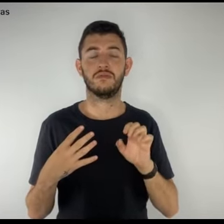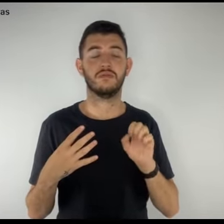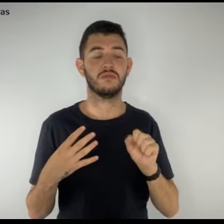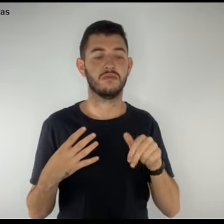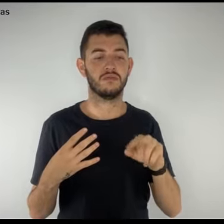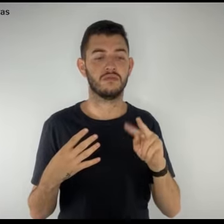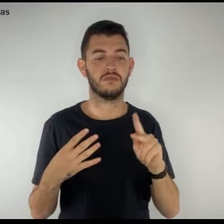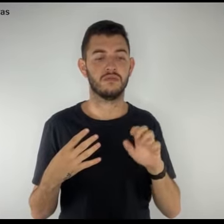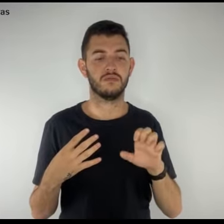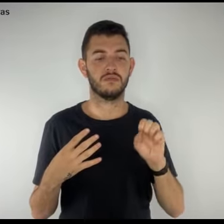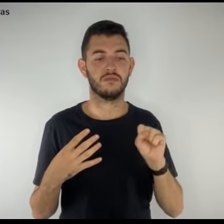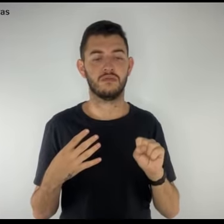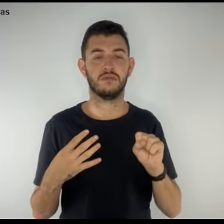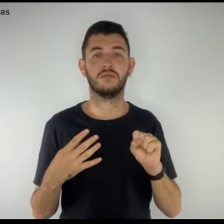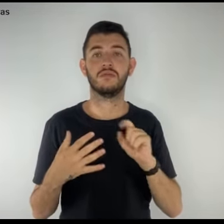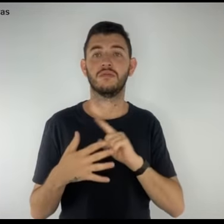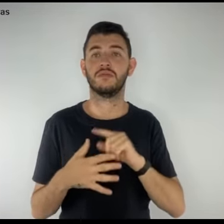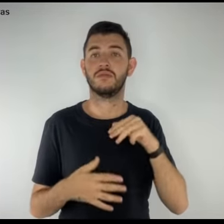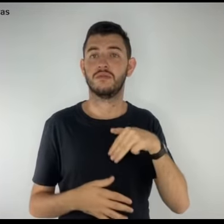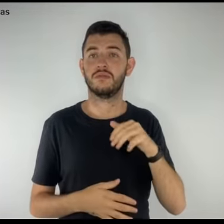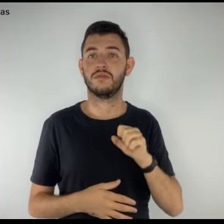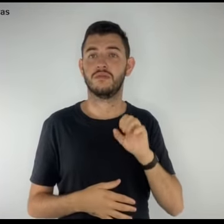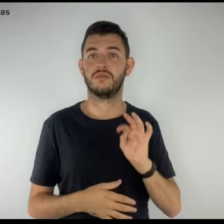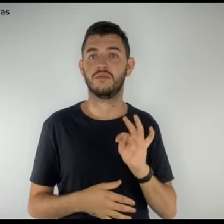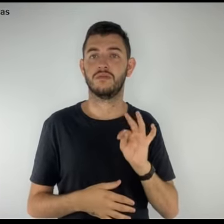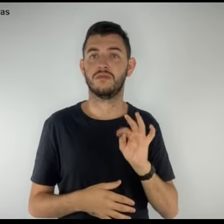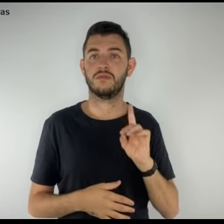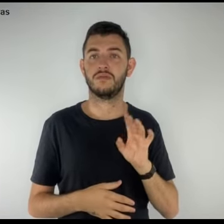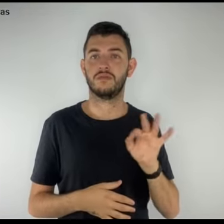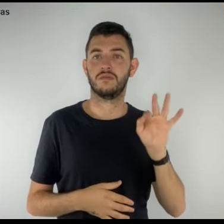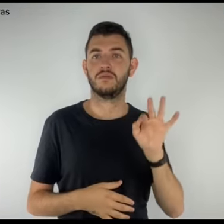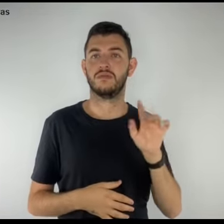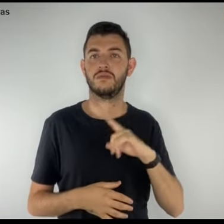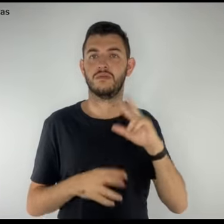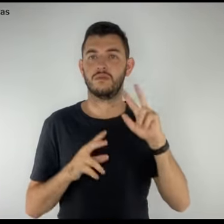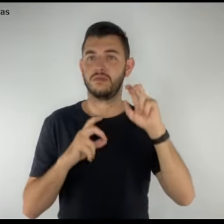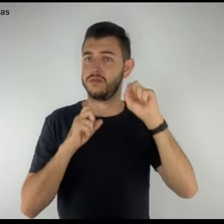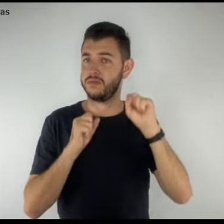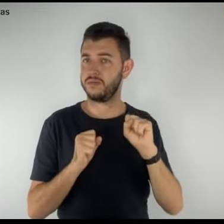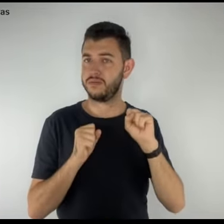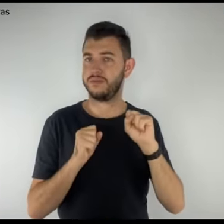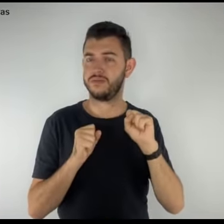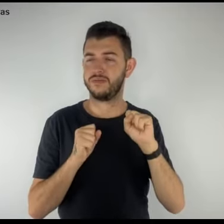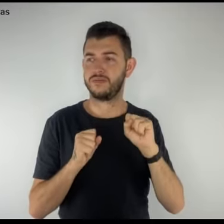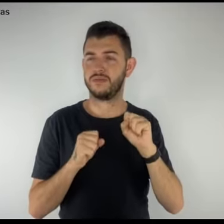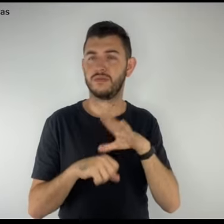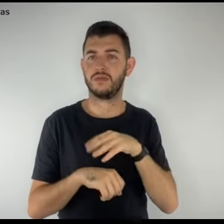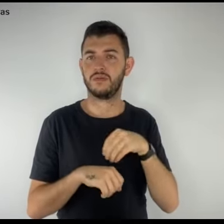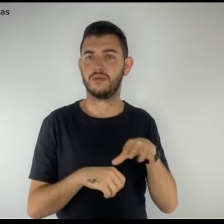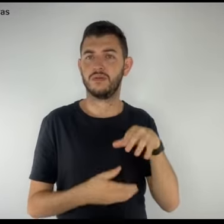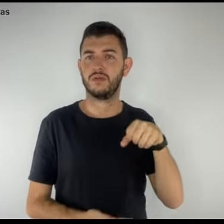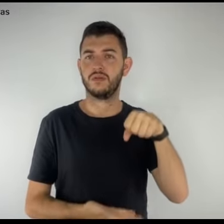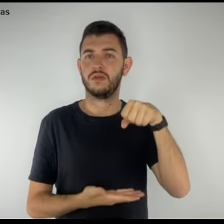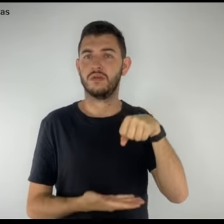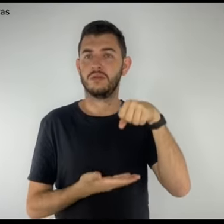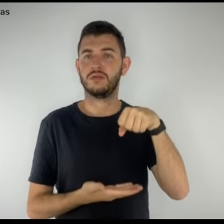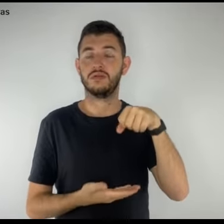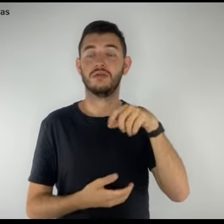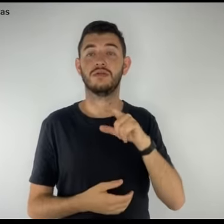MST-DF, fortalecendo a distribuição de 30 cestas básicas mensalmente,